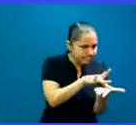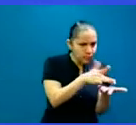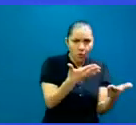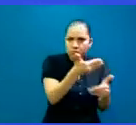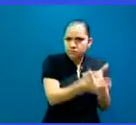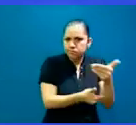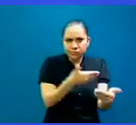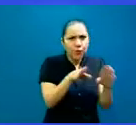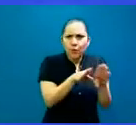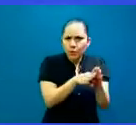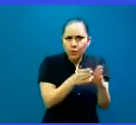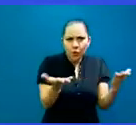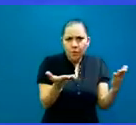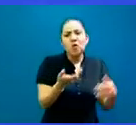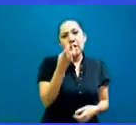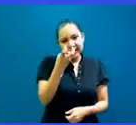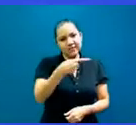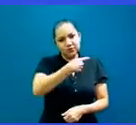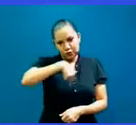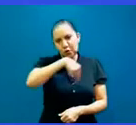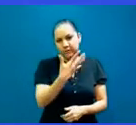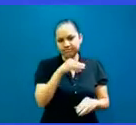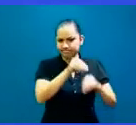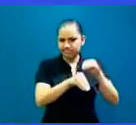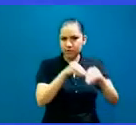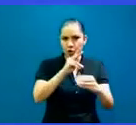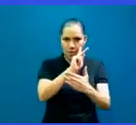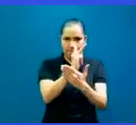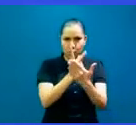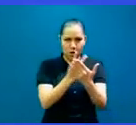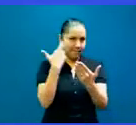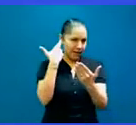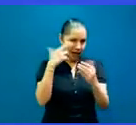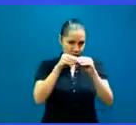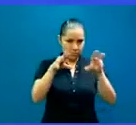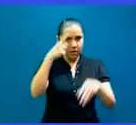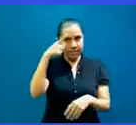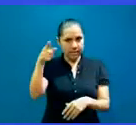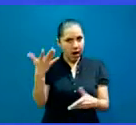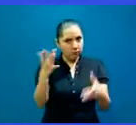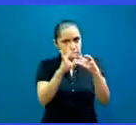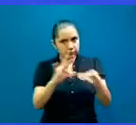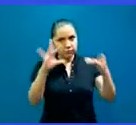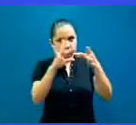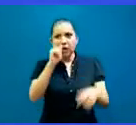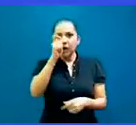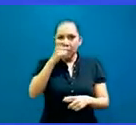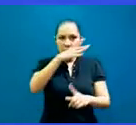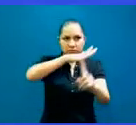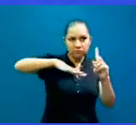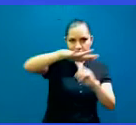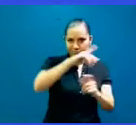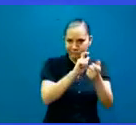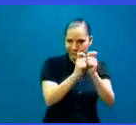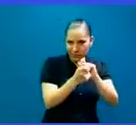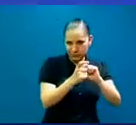trabajamos en un programa de radio donde hubo mucha difusión y seguimos haciéndolo, ¿no? O sea, yo sigo en pláticas con ella,